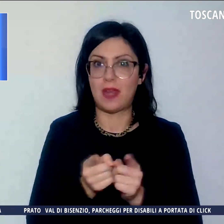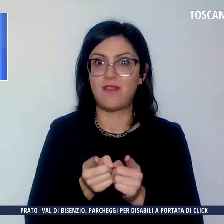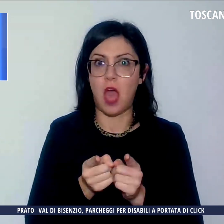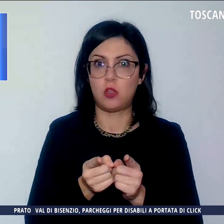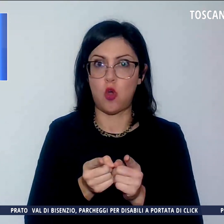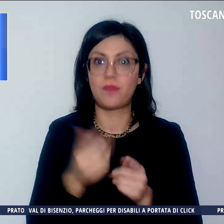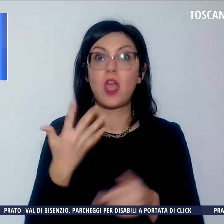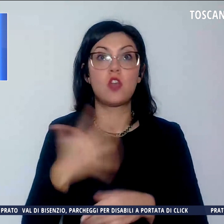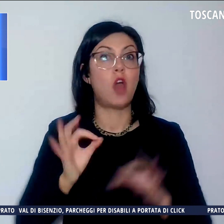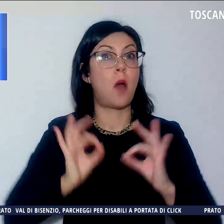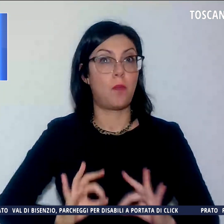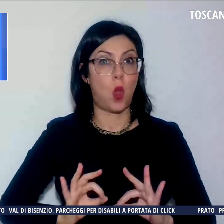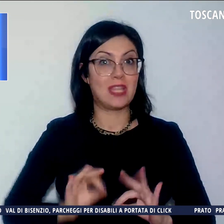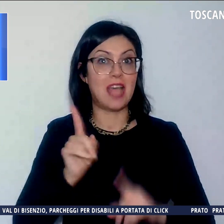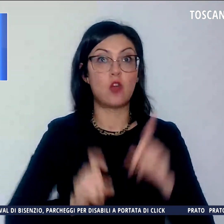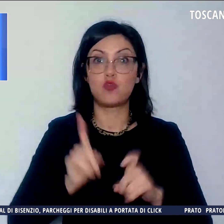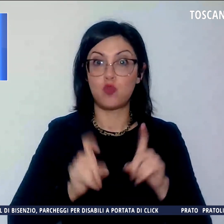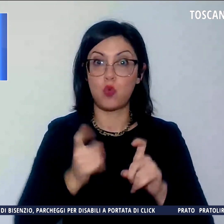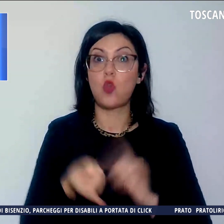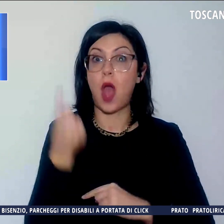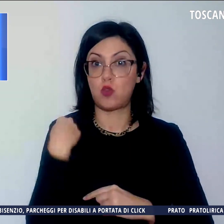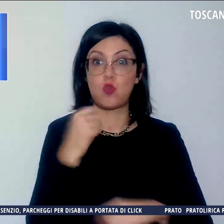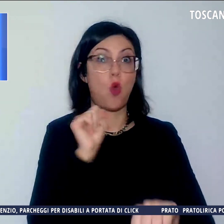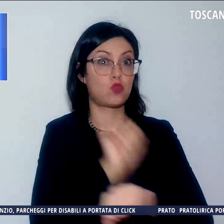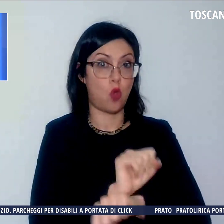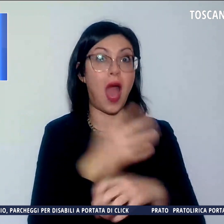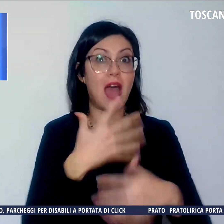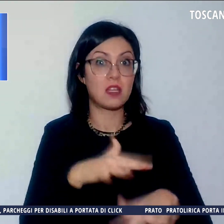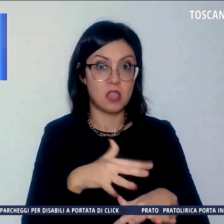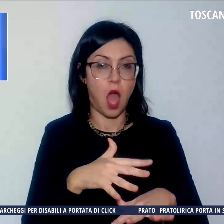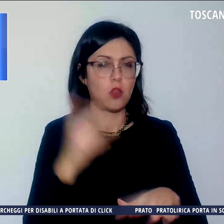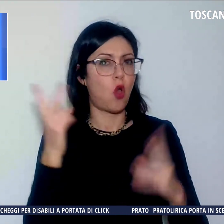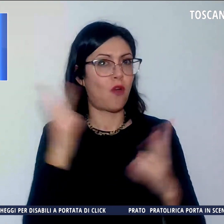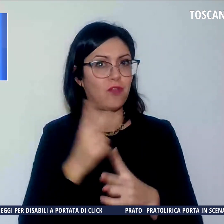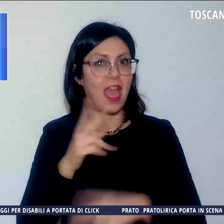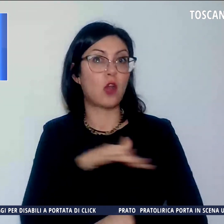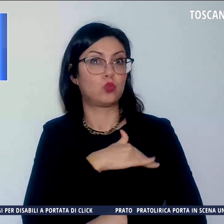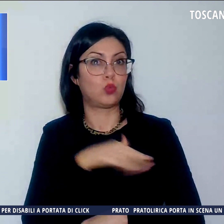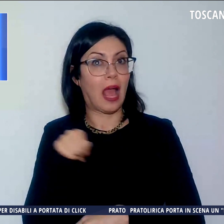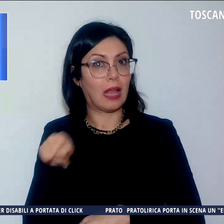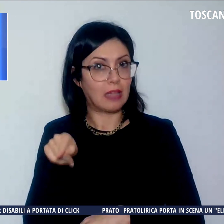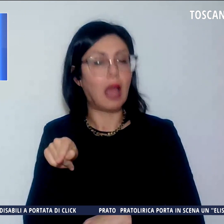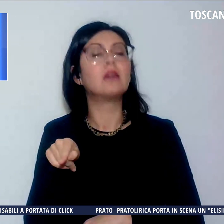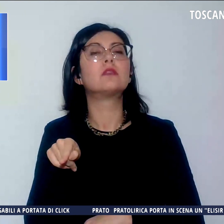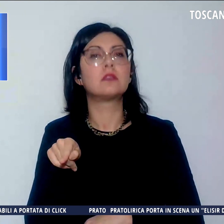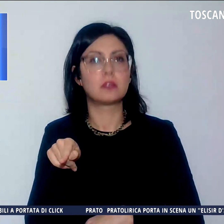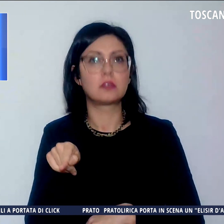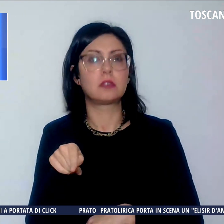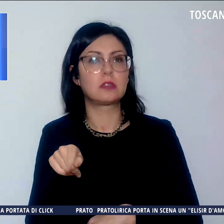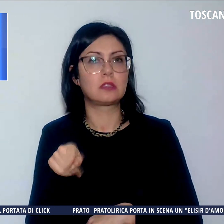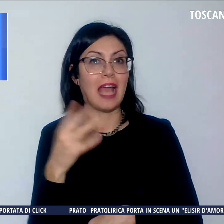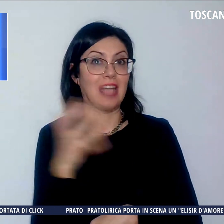polizia a giugno dello scorso anno dopo la denuncia dell'allieva che raccontò nei particolari gli